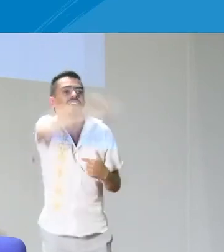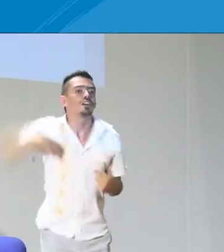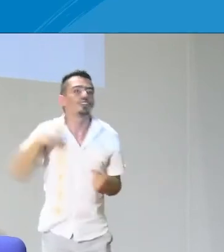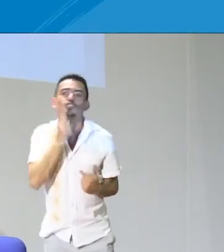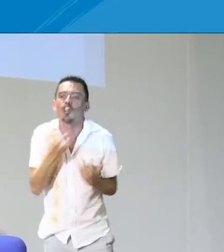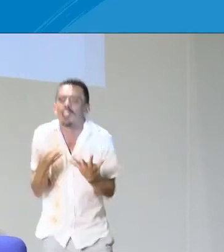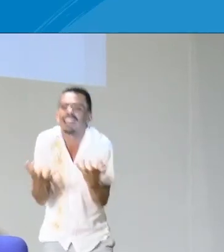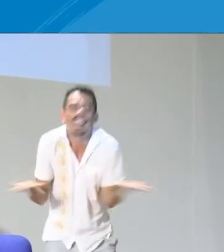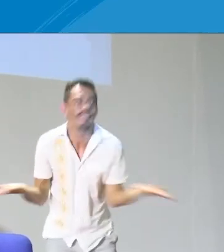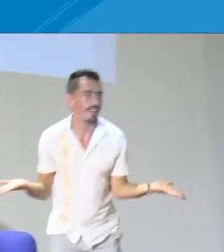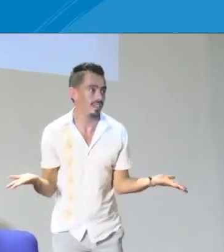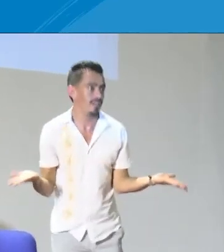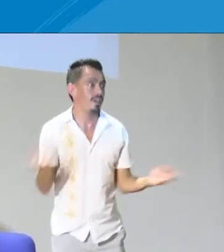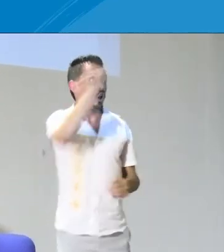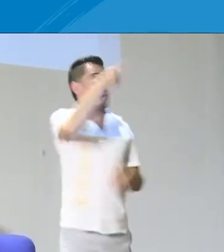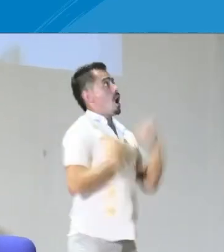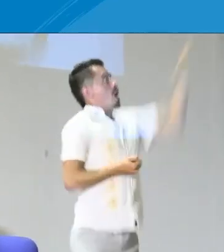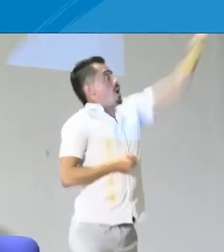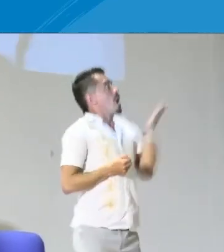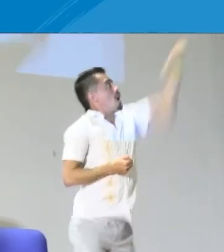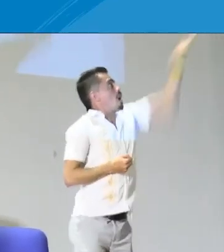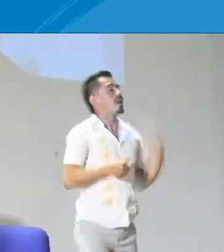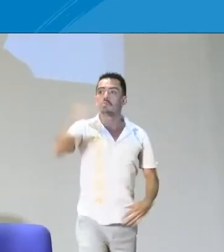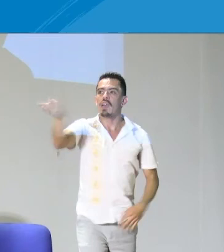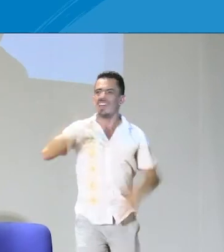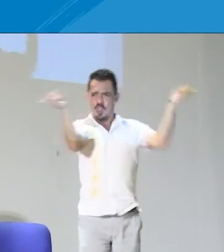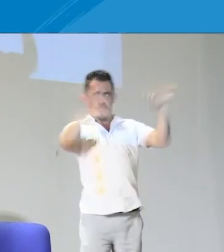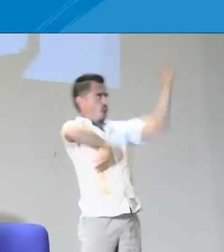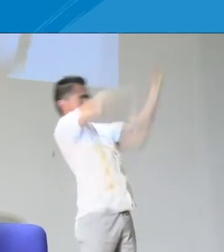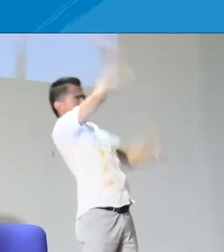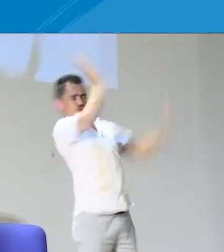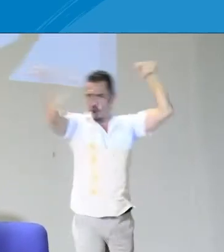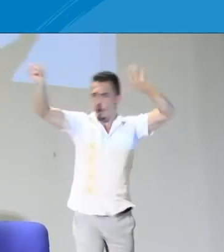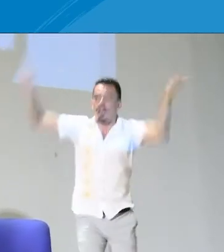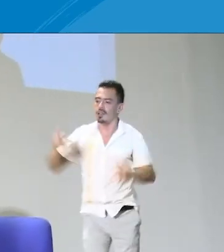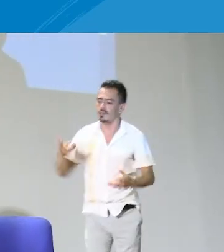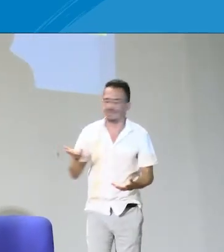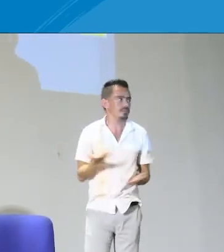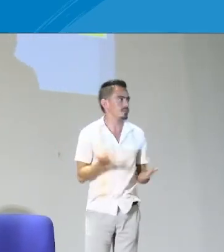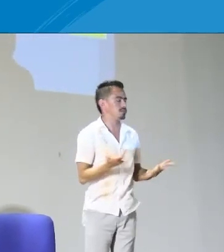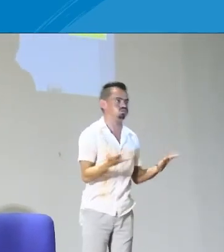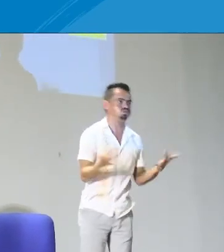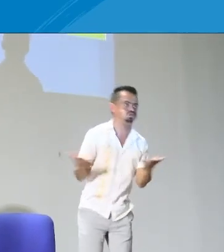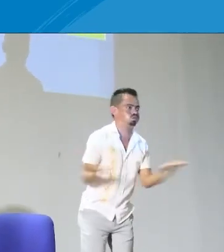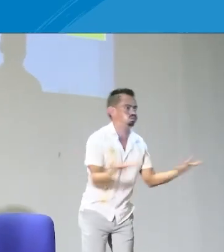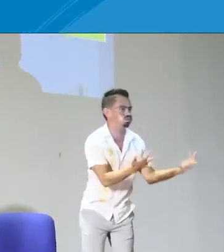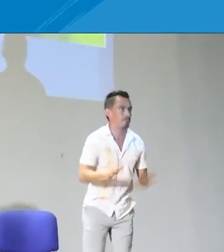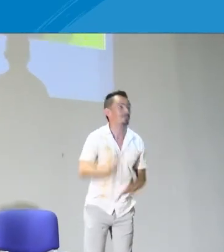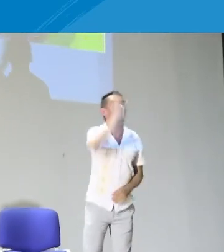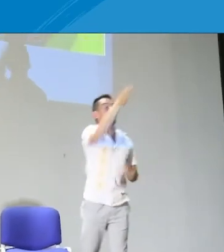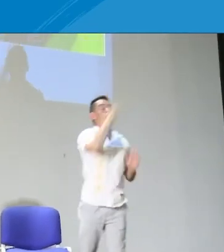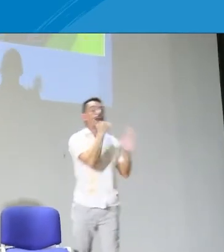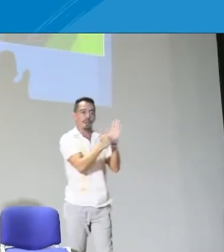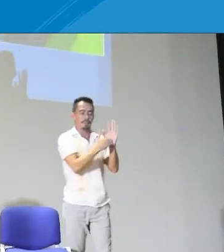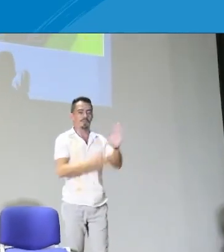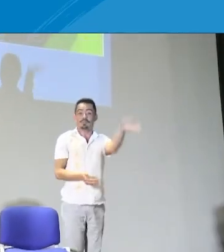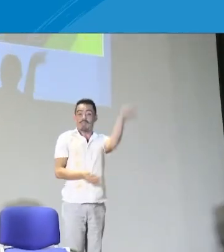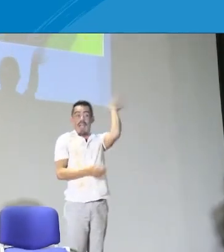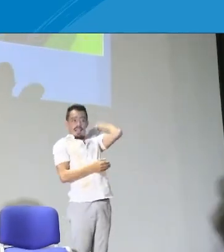diferentes demandas, ¿sí? Pero nosotros, ¿qué es lo que queremos? Esa es la gran pregunta. Tenemos demandas y decimos todo el tiempo que estamos en desacuerdo